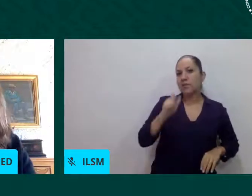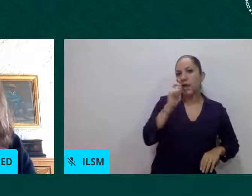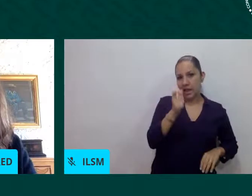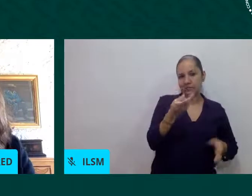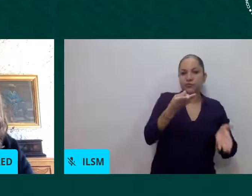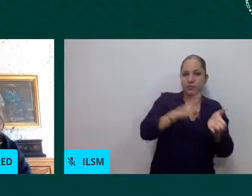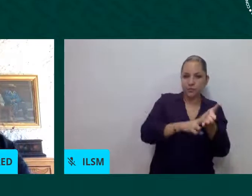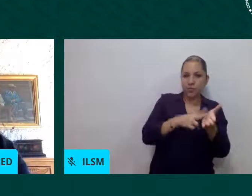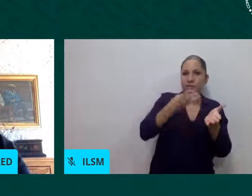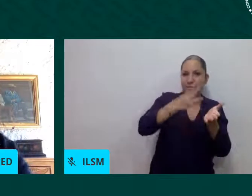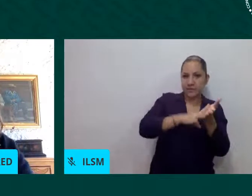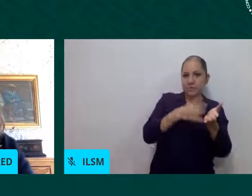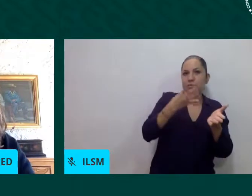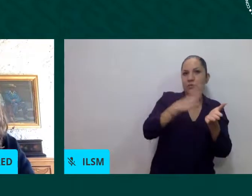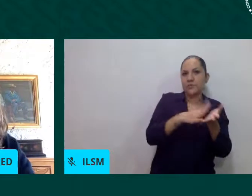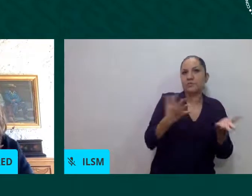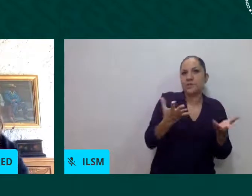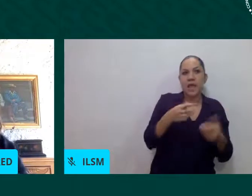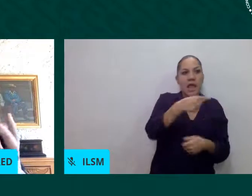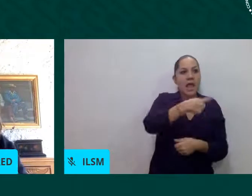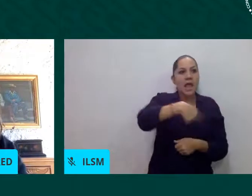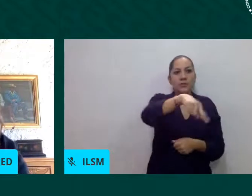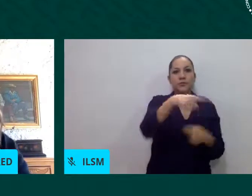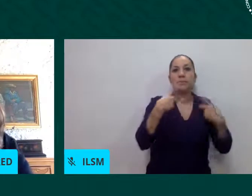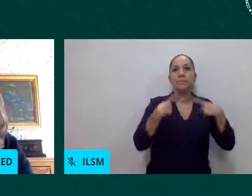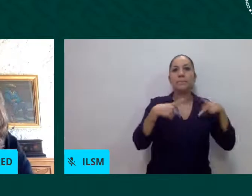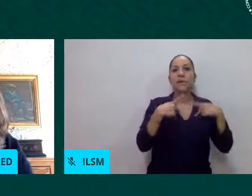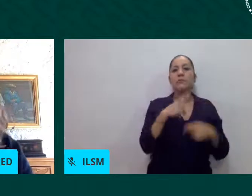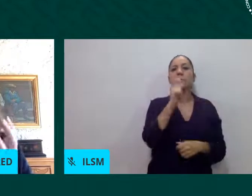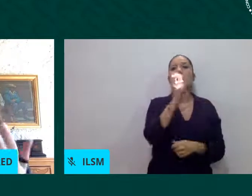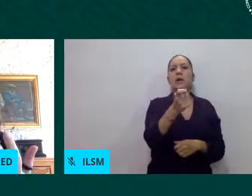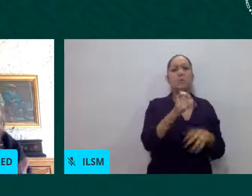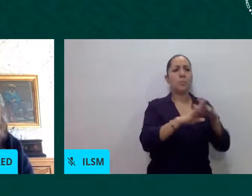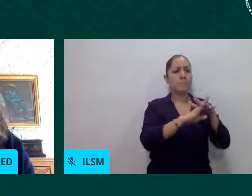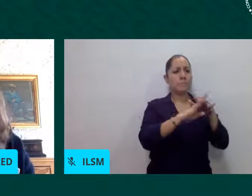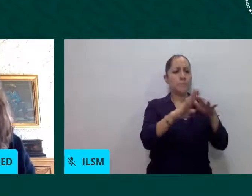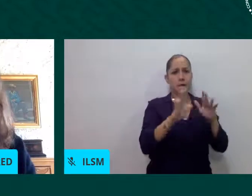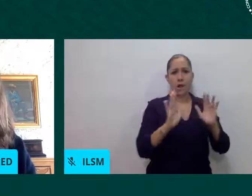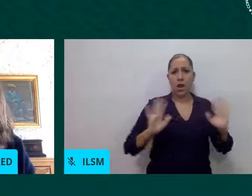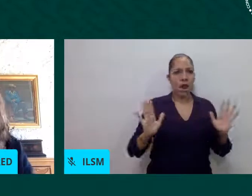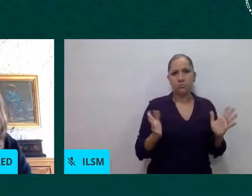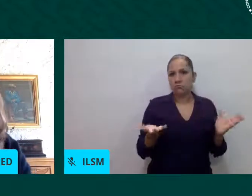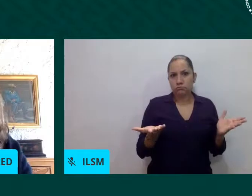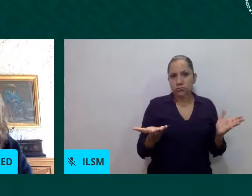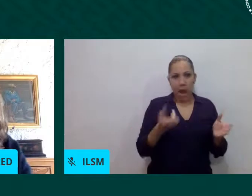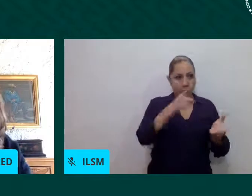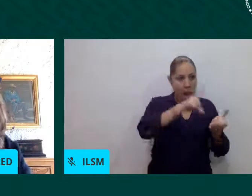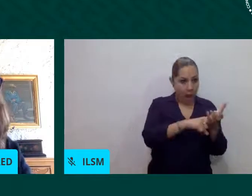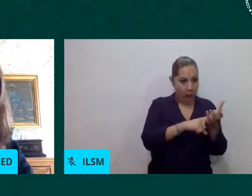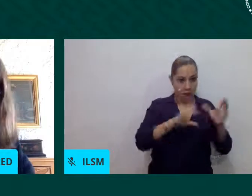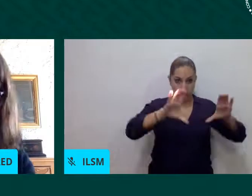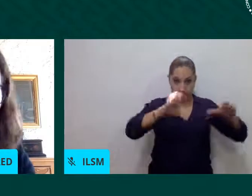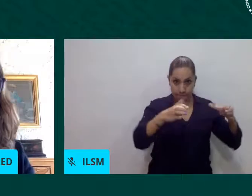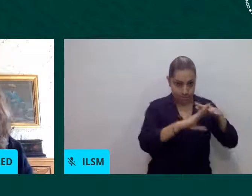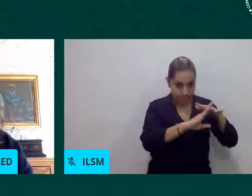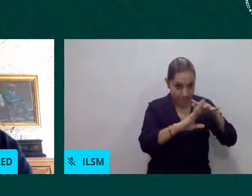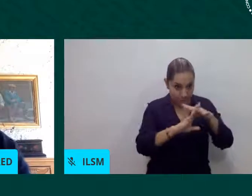unidimensionales. Tenemos que entender que dentro de los grupos vienen niños, niñas, adolescentes, jóvenes,